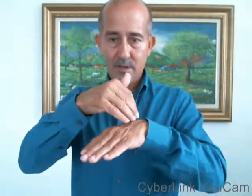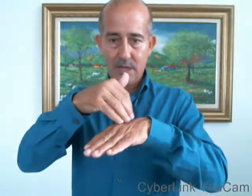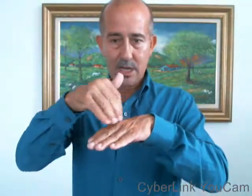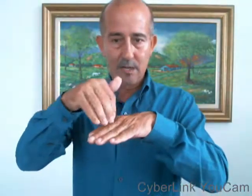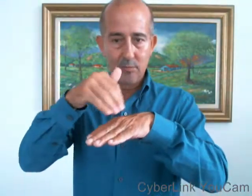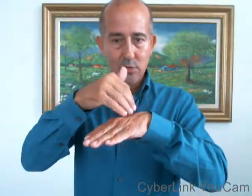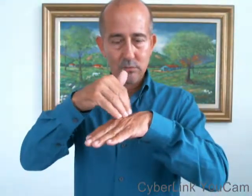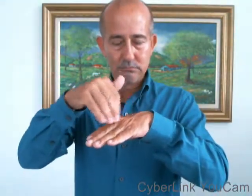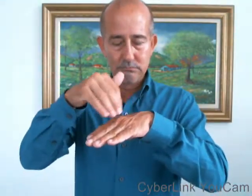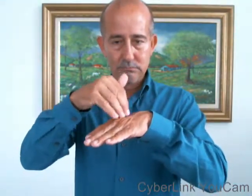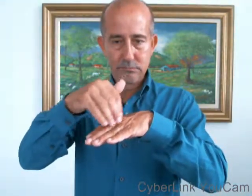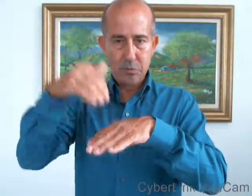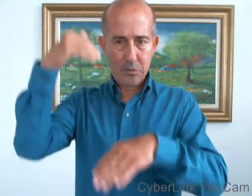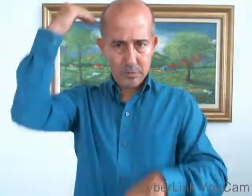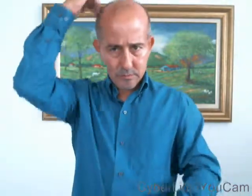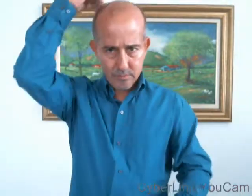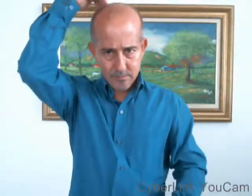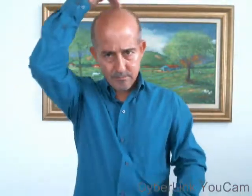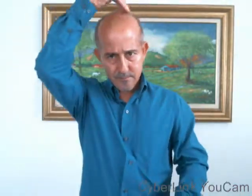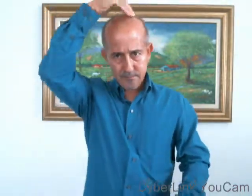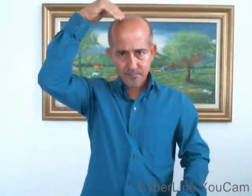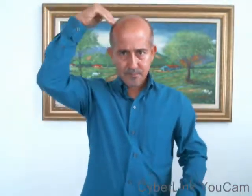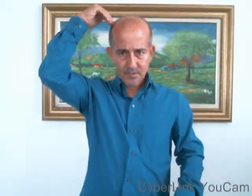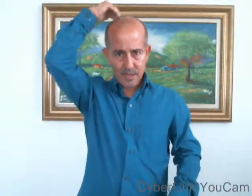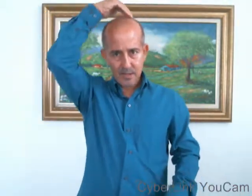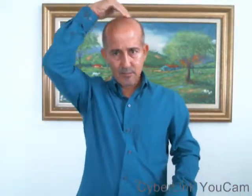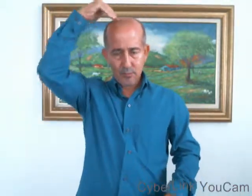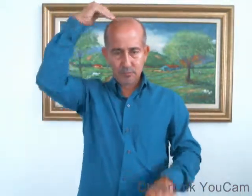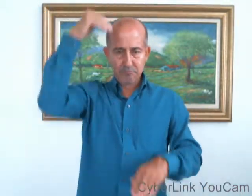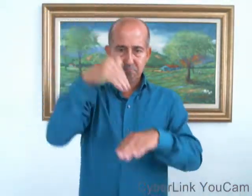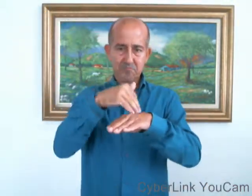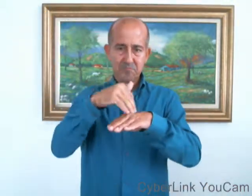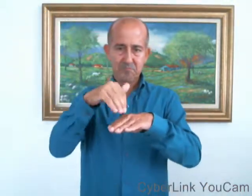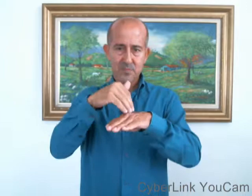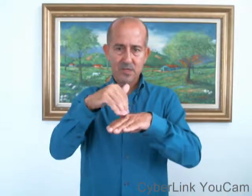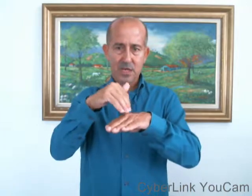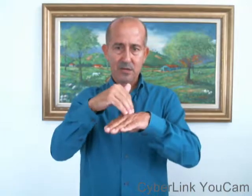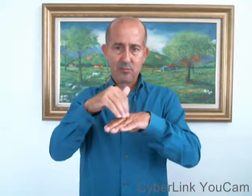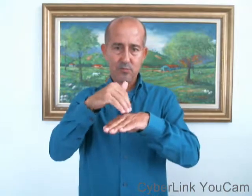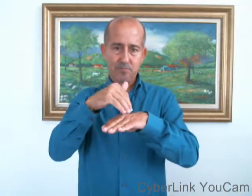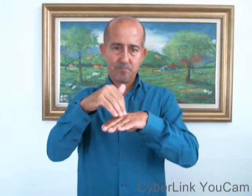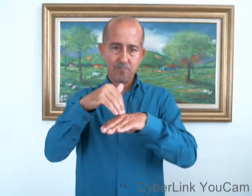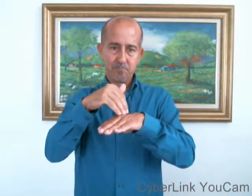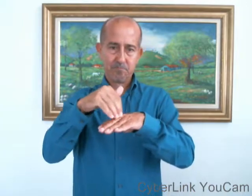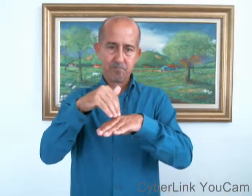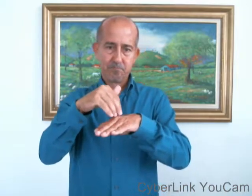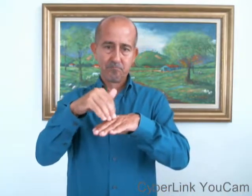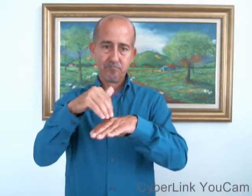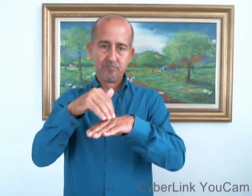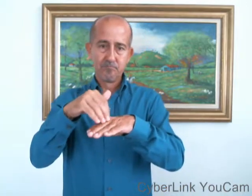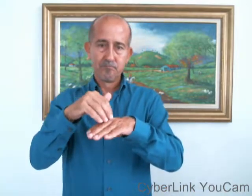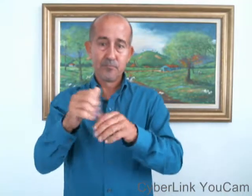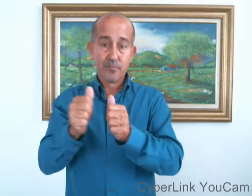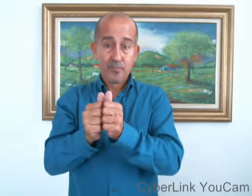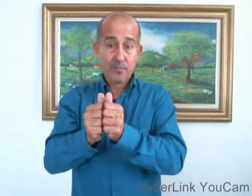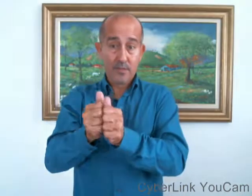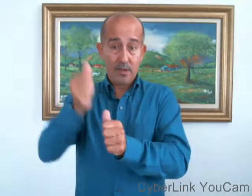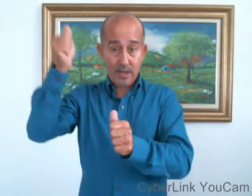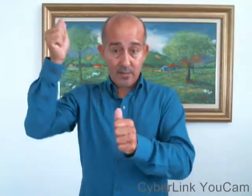calvo, calvo, calvo, el